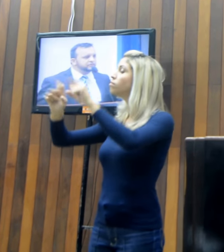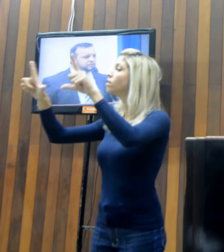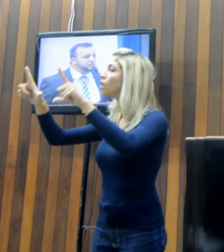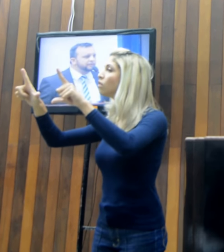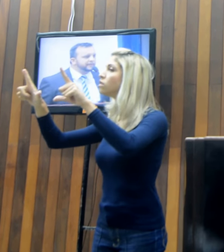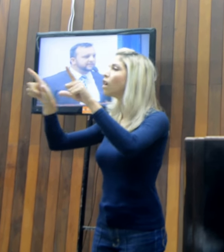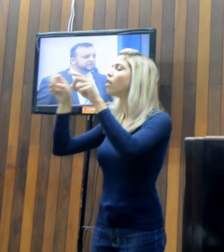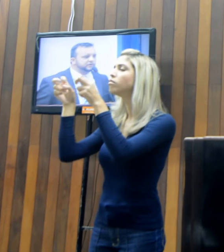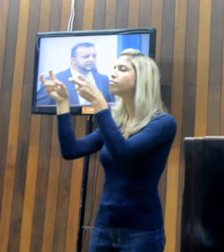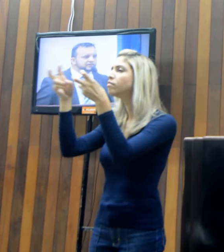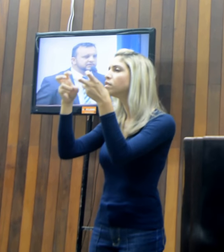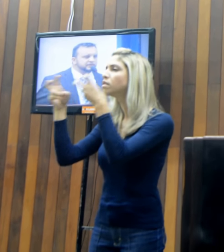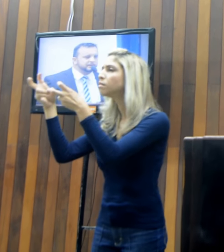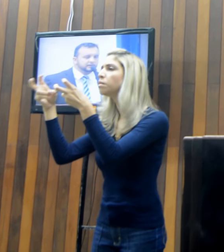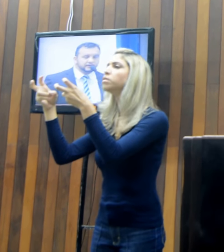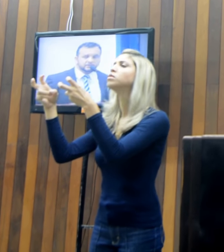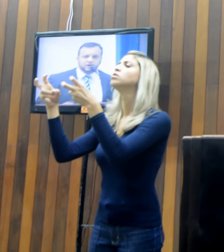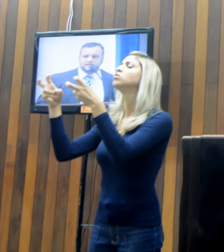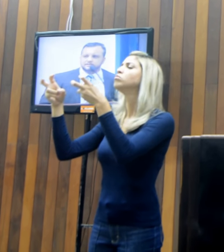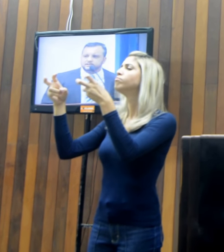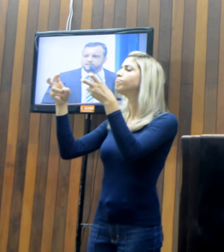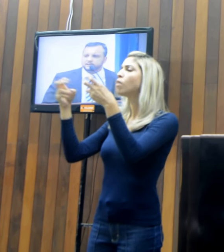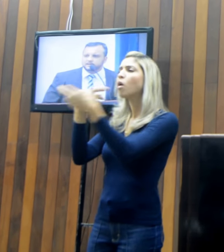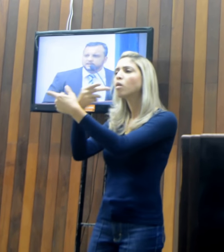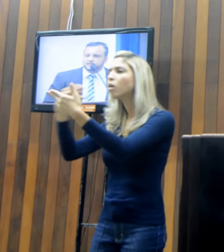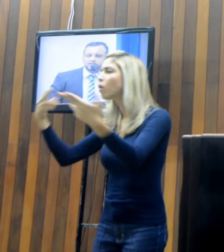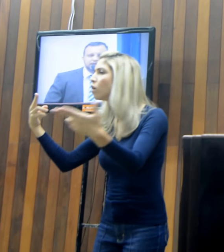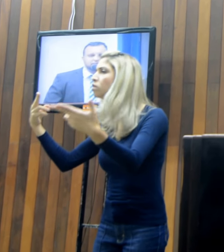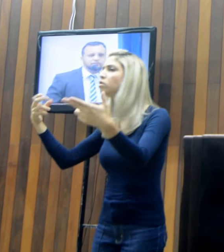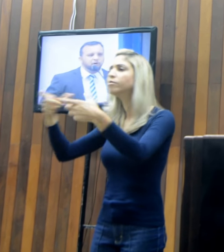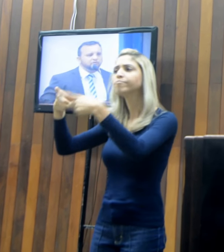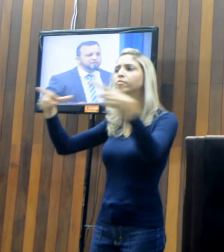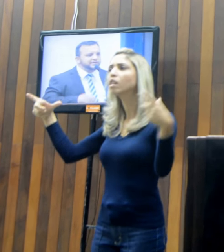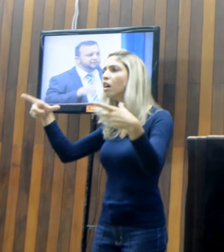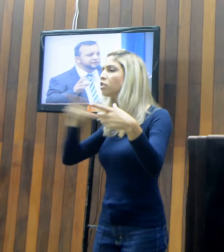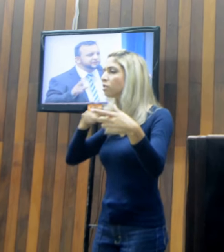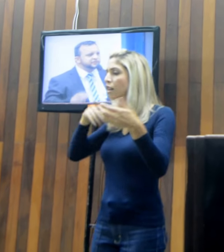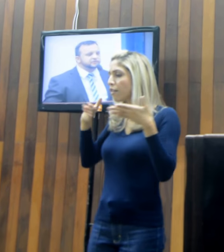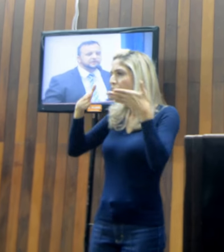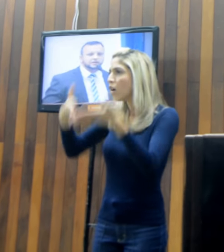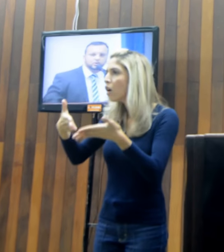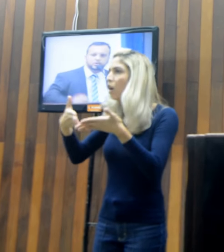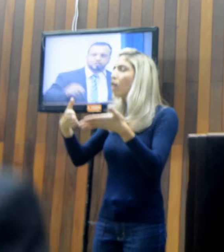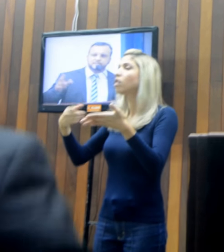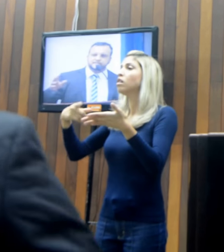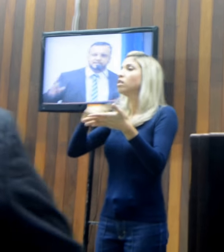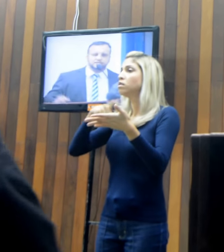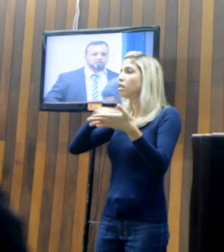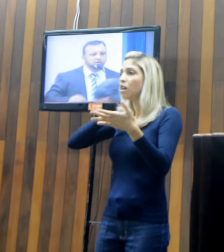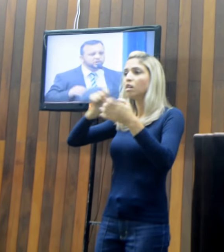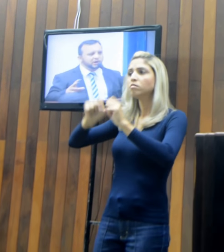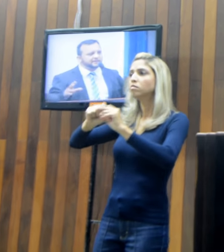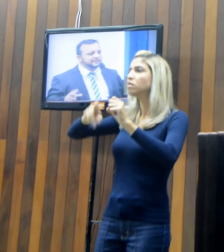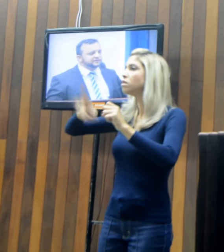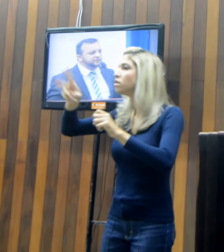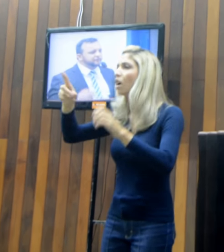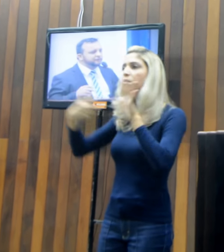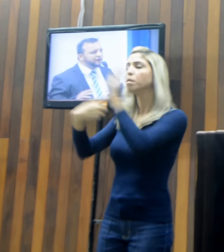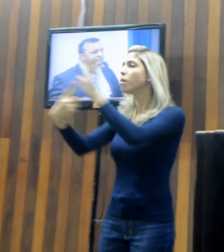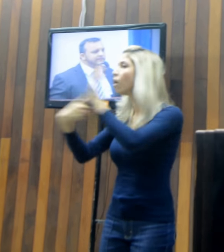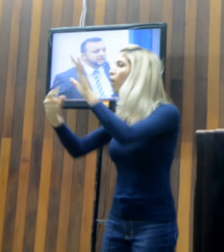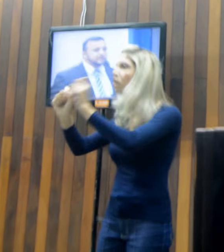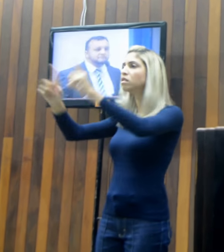temos operações grandiosas, que geram fotos de artifício, notícias, notas,